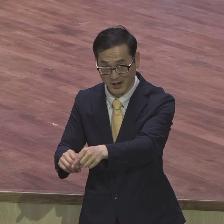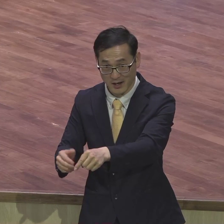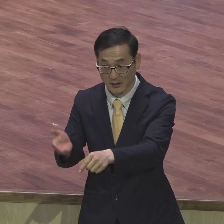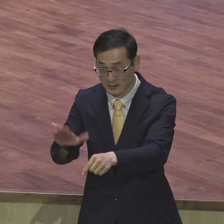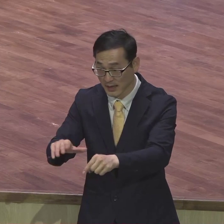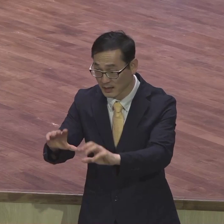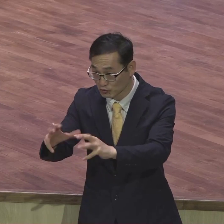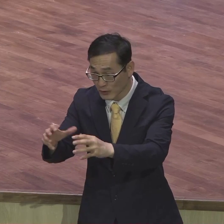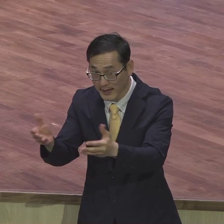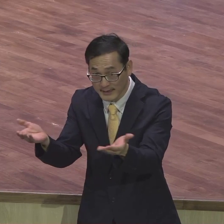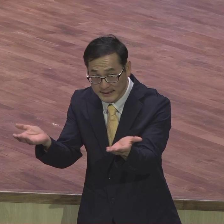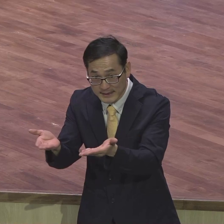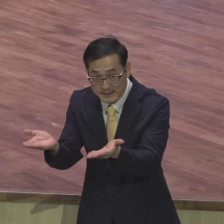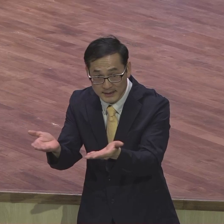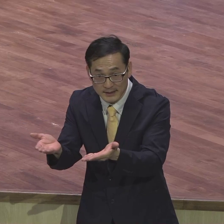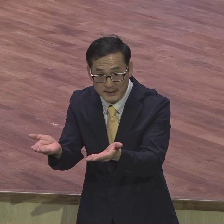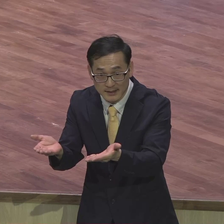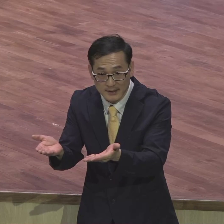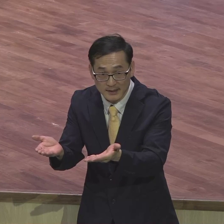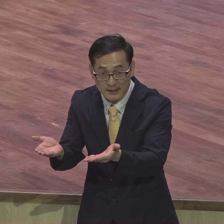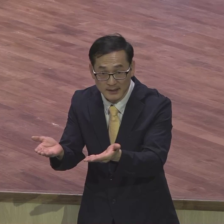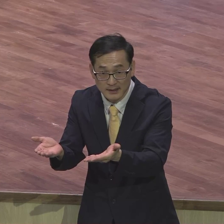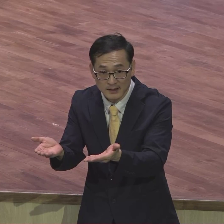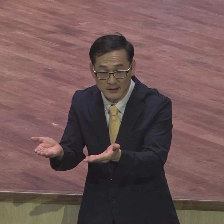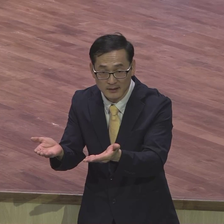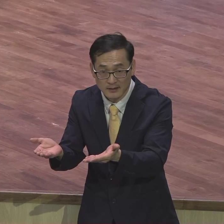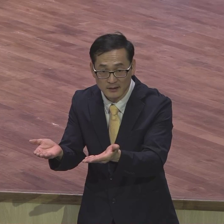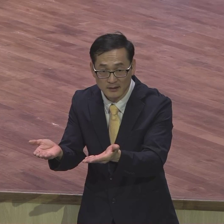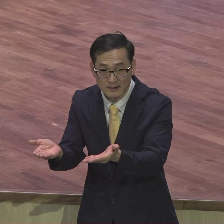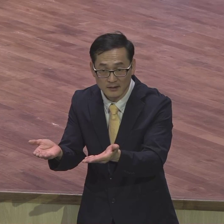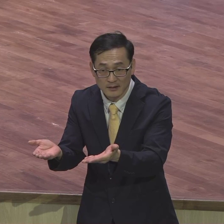하러 왔다 하는 국회 부의장과 국회의원들 아무도 안 왔어요